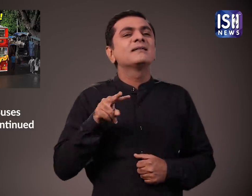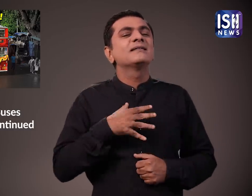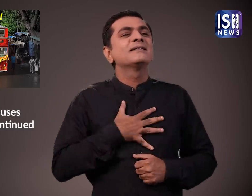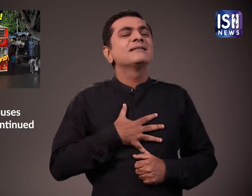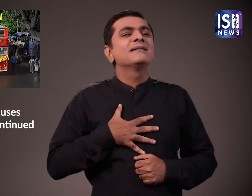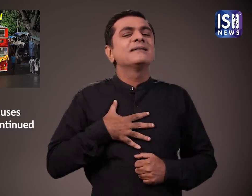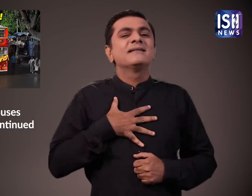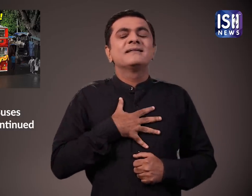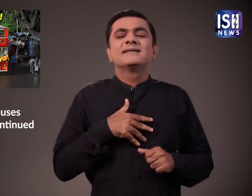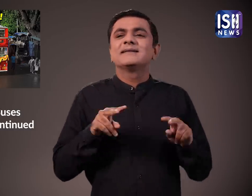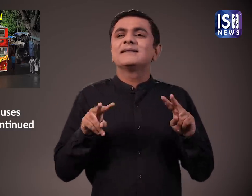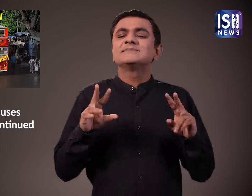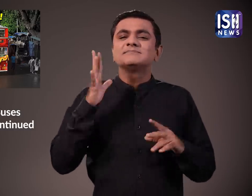वह भी काफी भावक हो गये